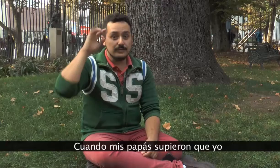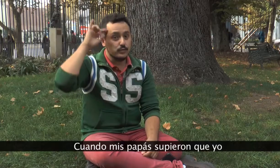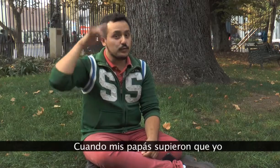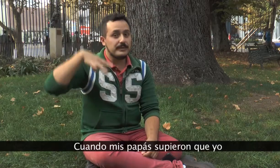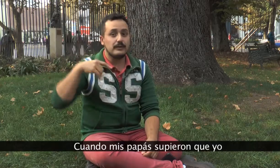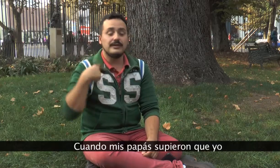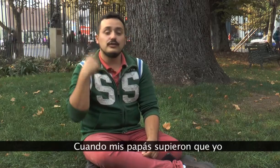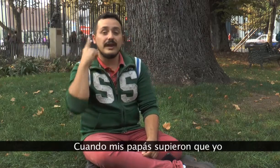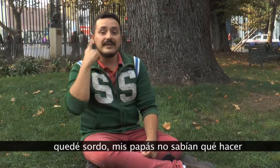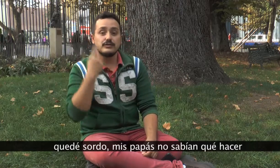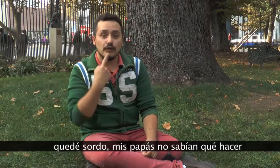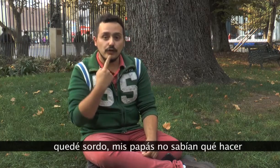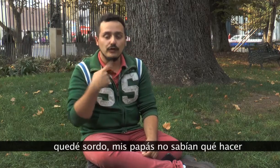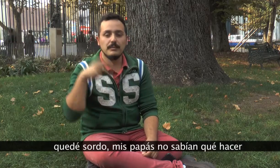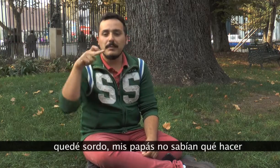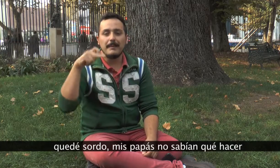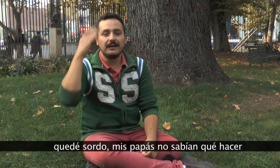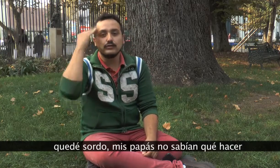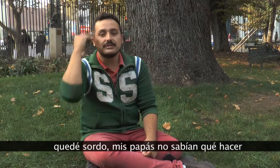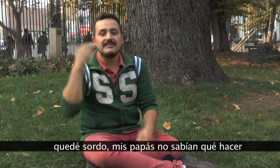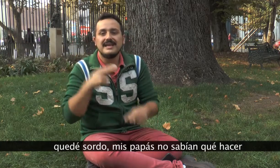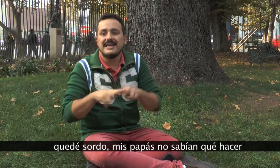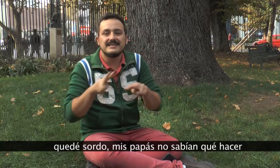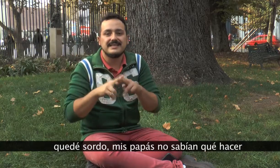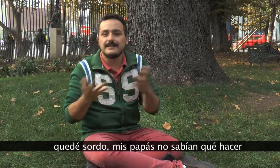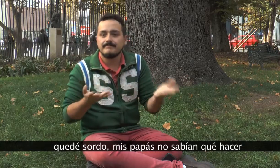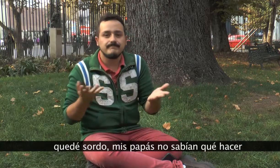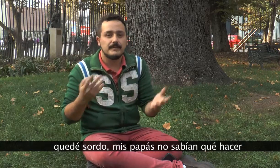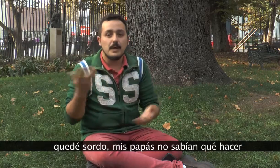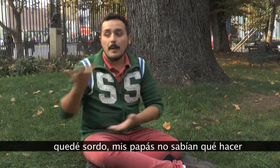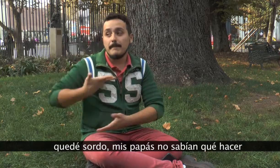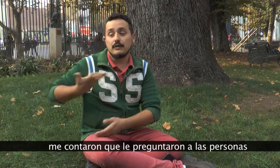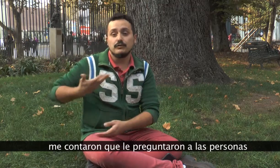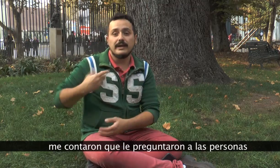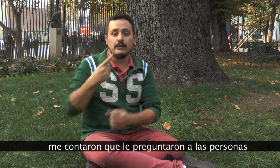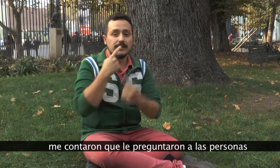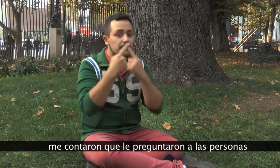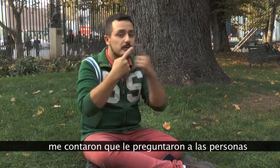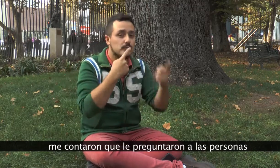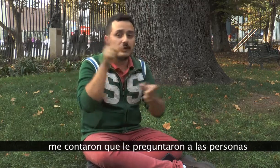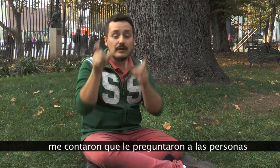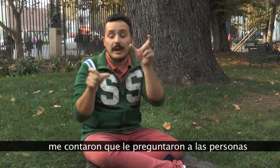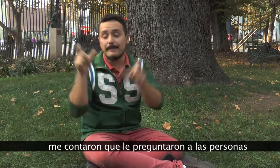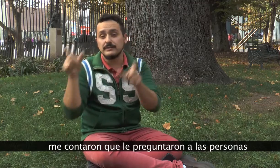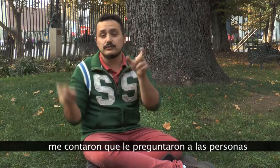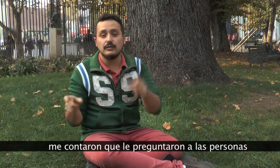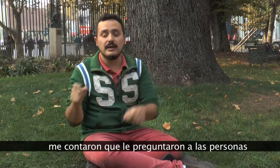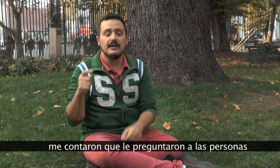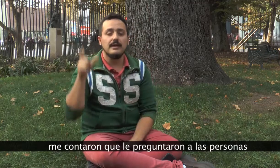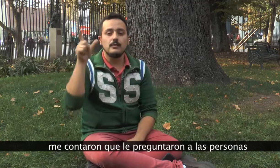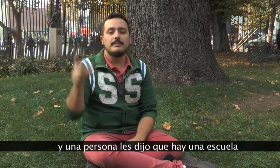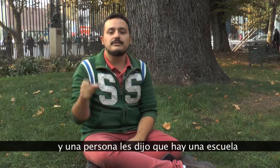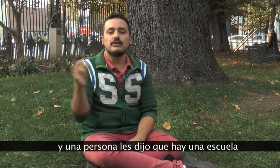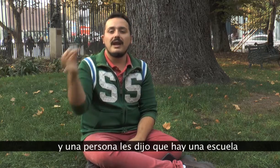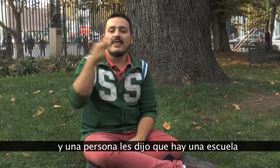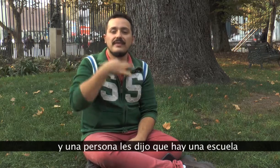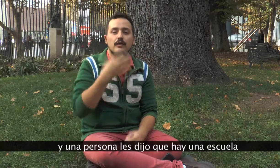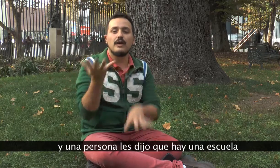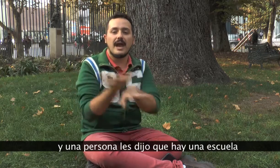supieron que yo quedé sordo, mis papás no sabían qué hacer. Me contaron que le preguntaron a las personas, una persona les dijo que